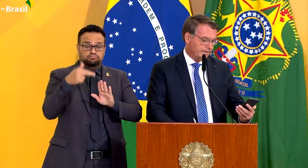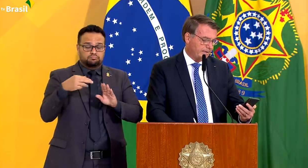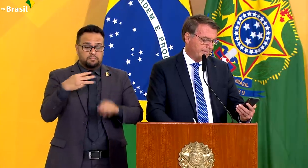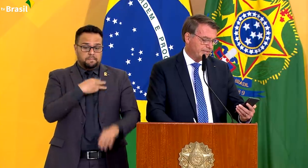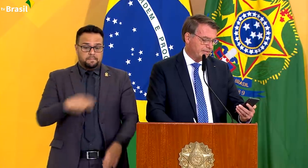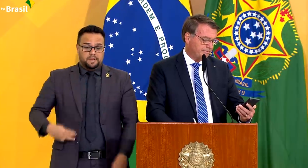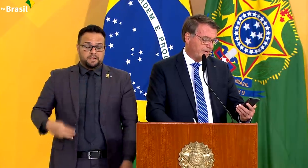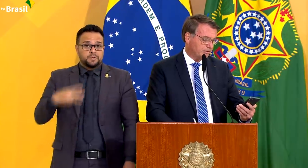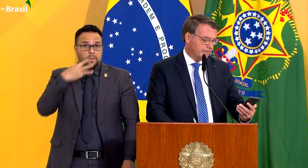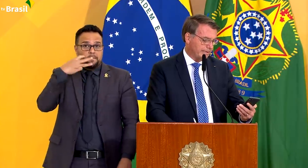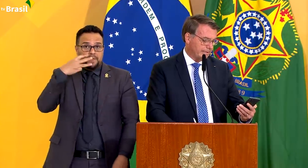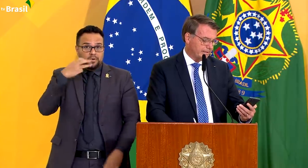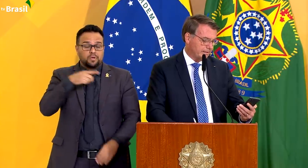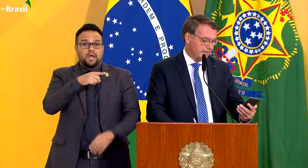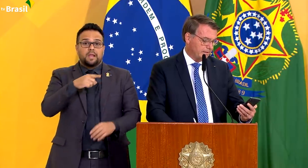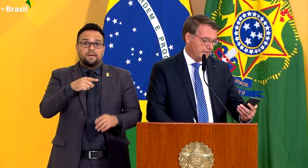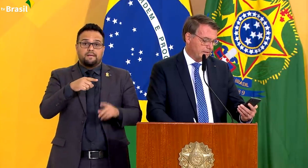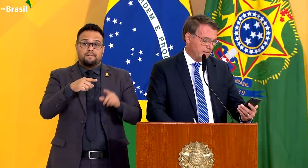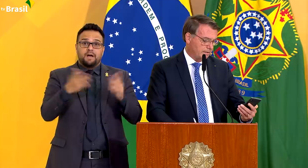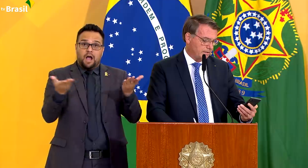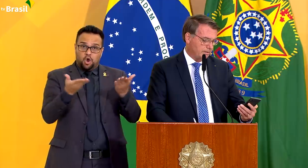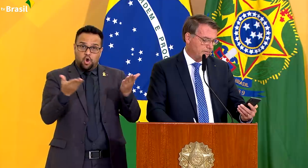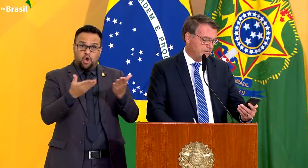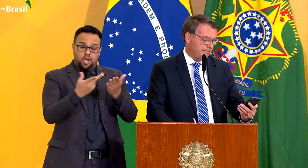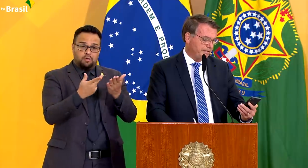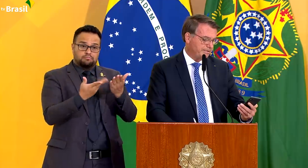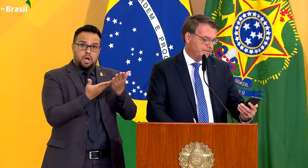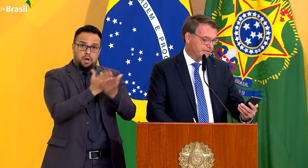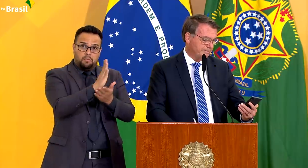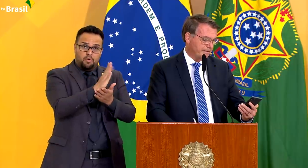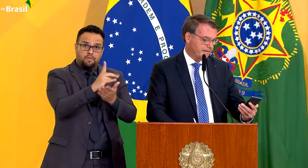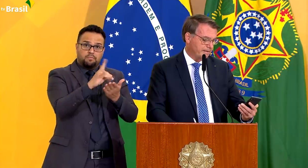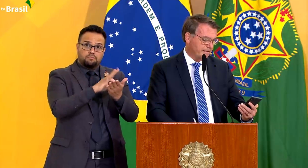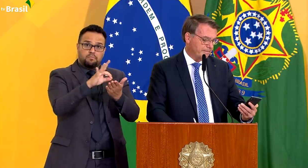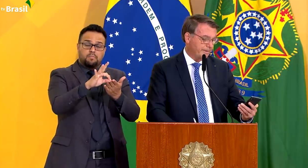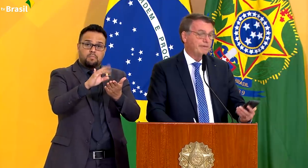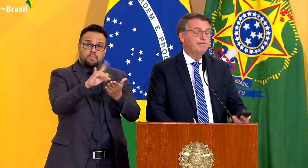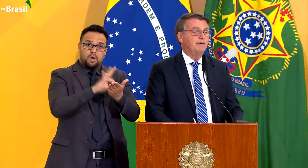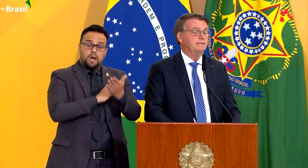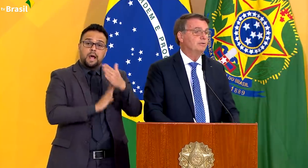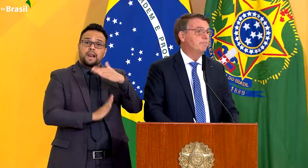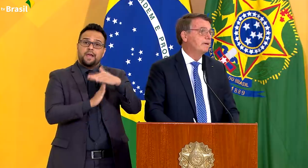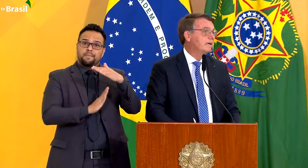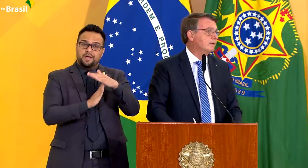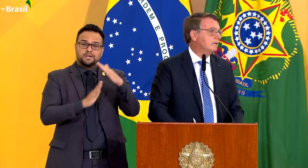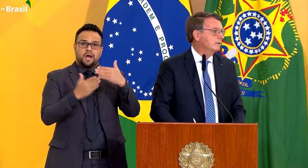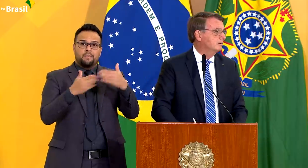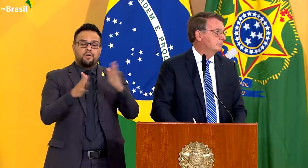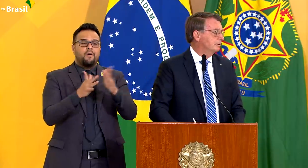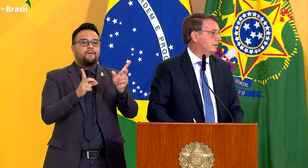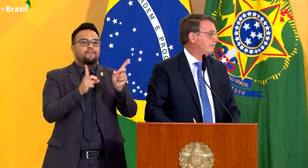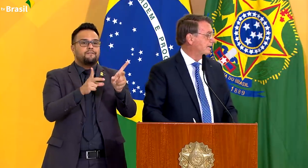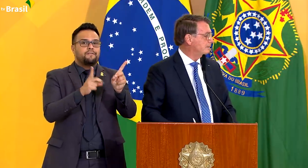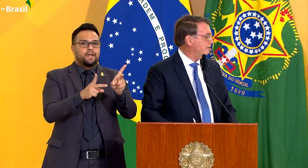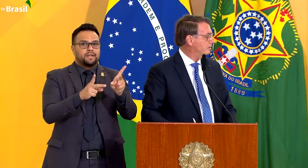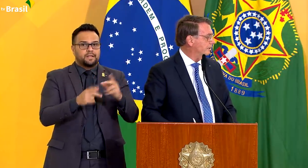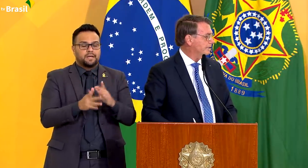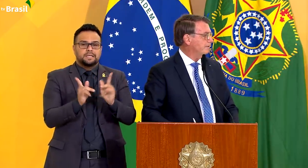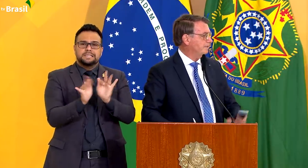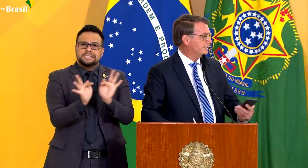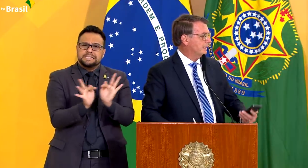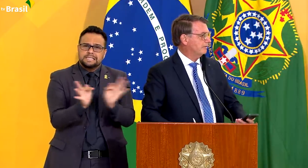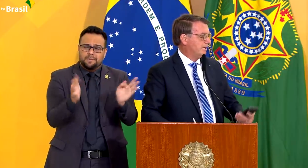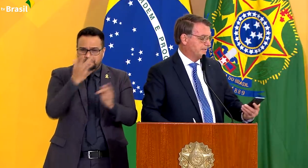ele acaba de majorar o limite para a venda do pequeno agricultor para as